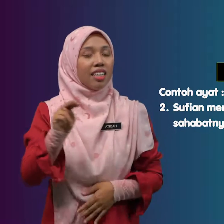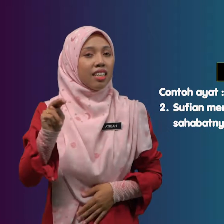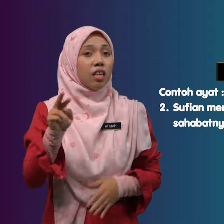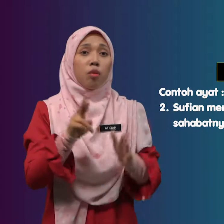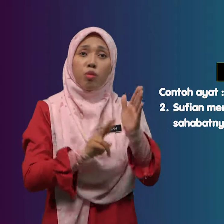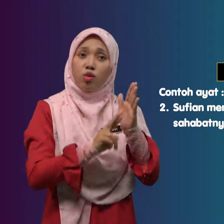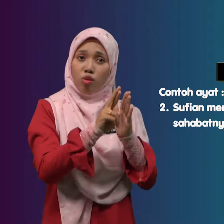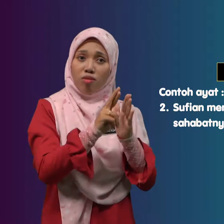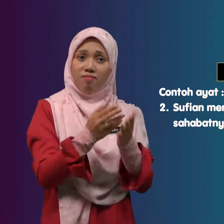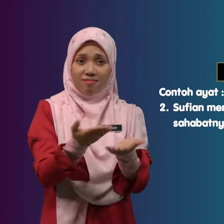Pucuk